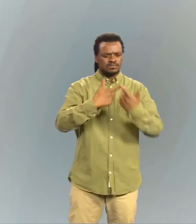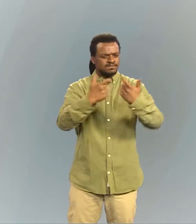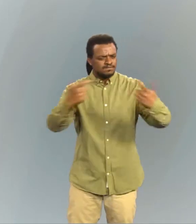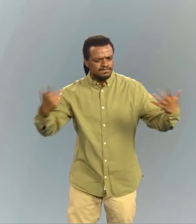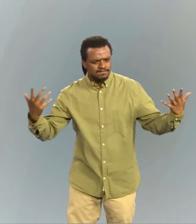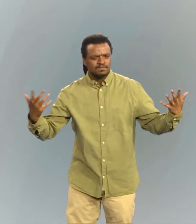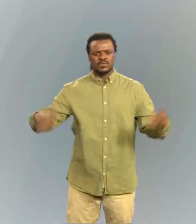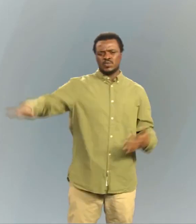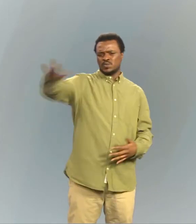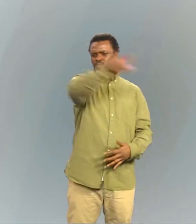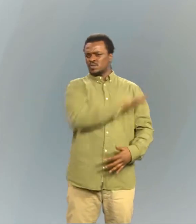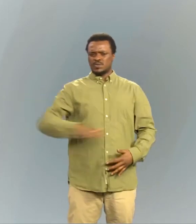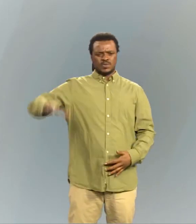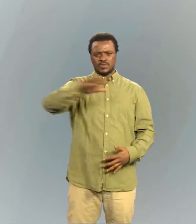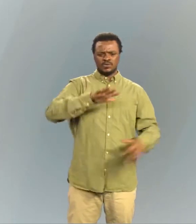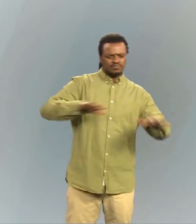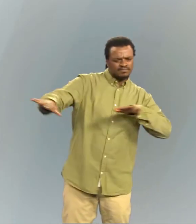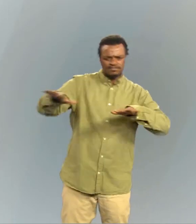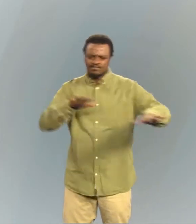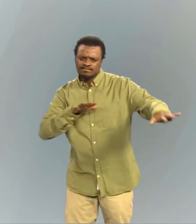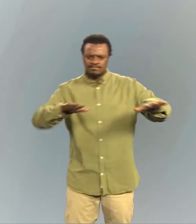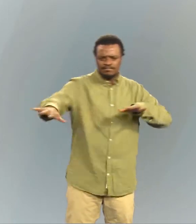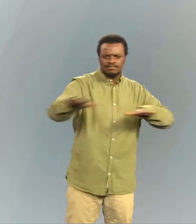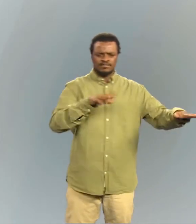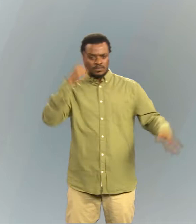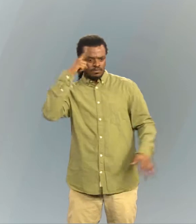tous les poissons auront très peur de vous. Je vous les donne.